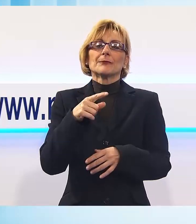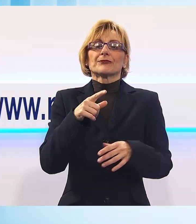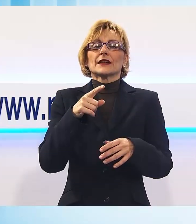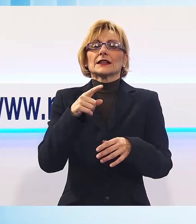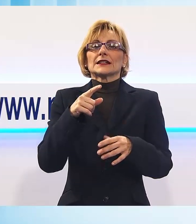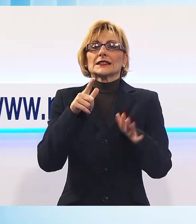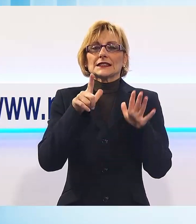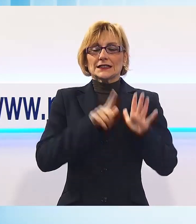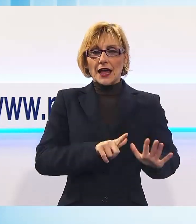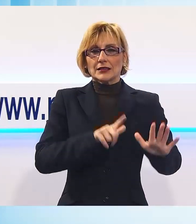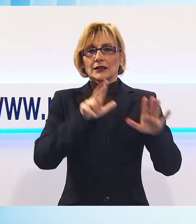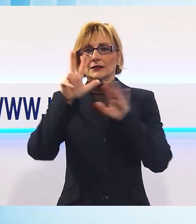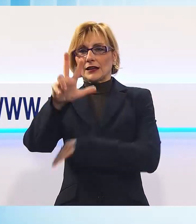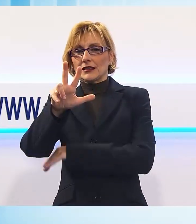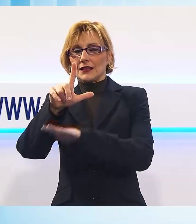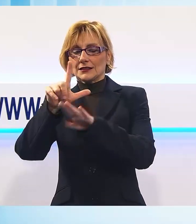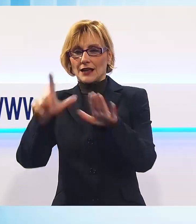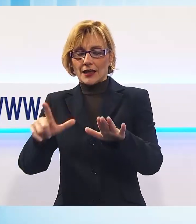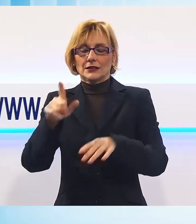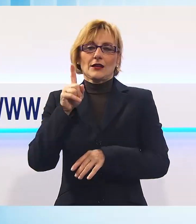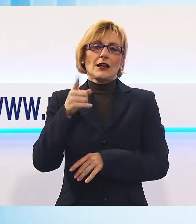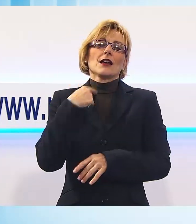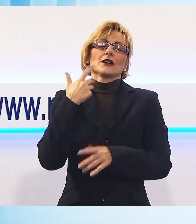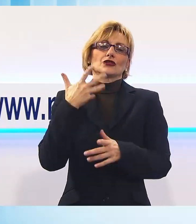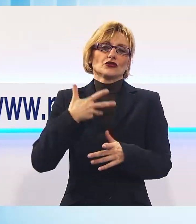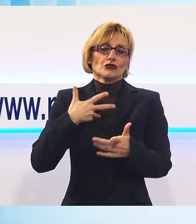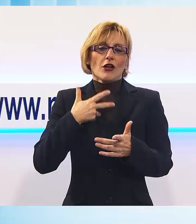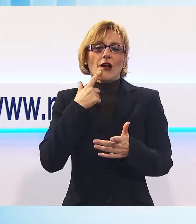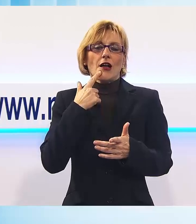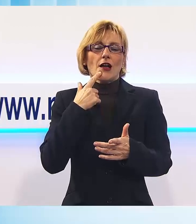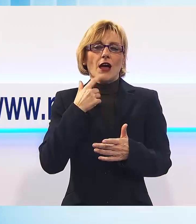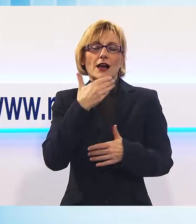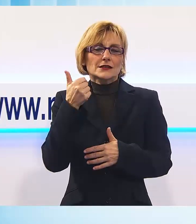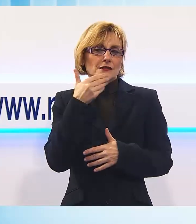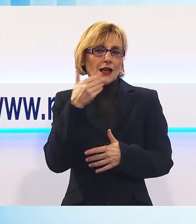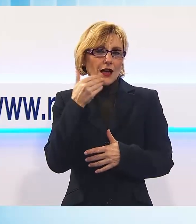compromesse le chance di promozione, pagate a caro prezzo le numerose assenze.